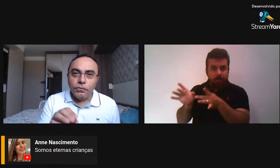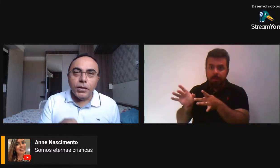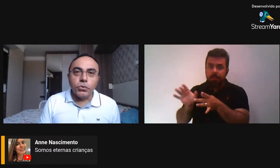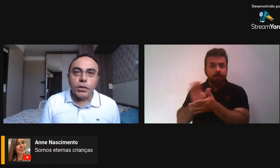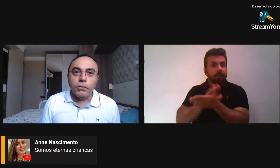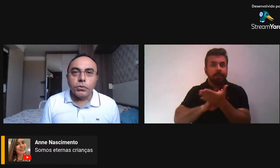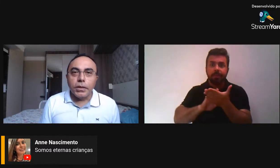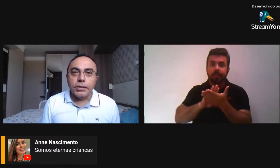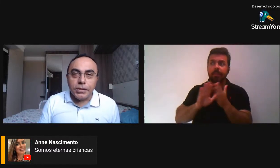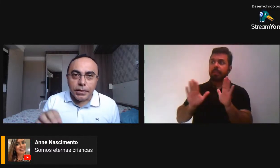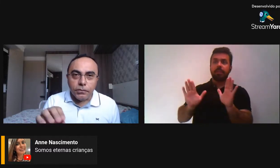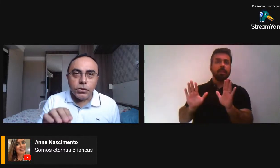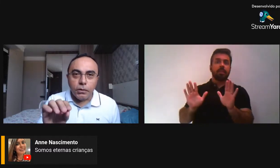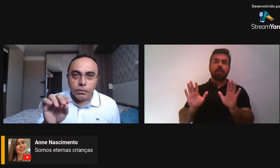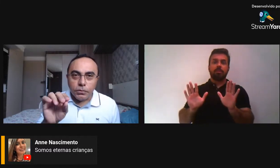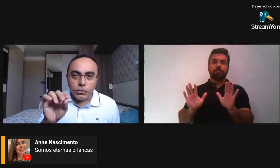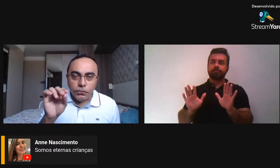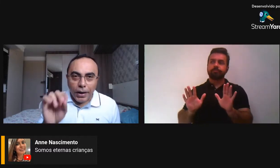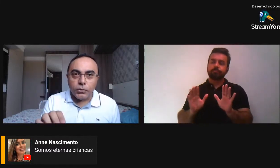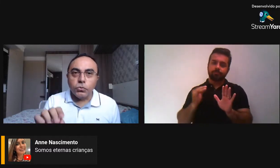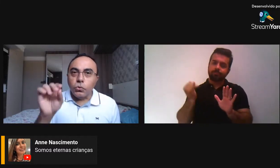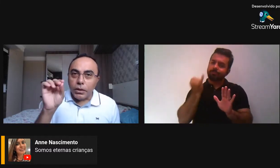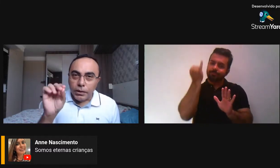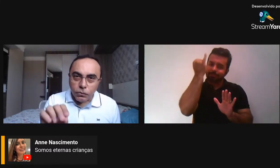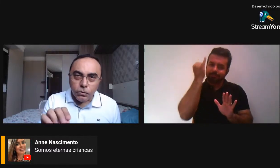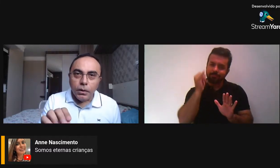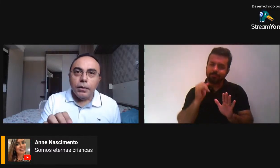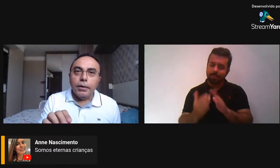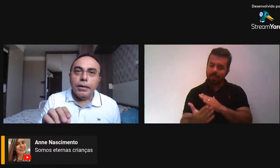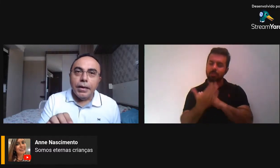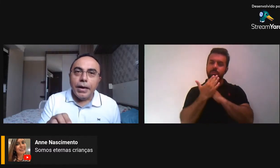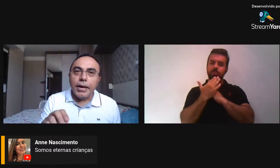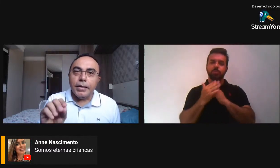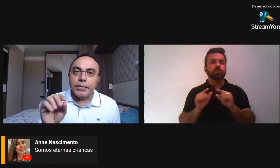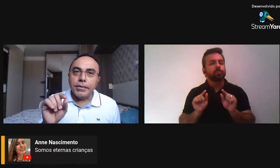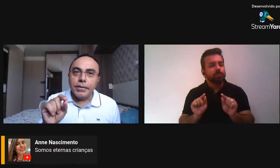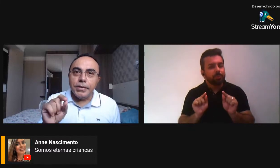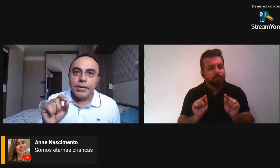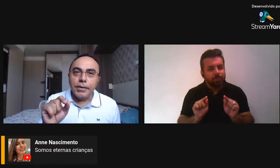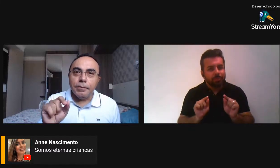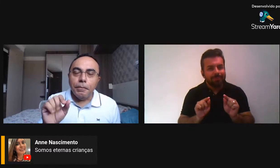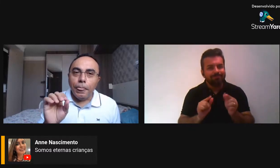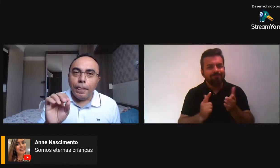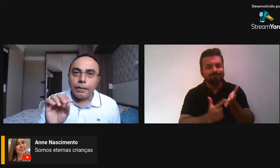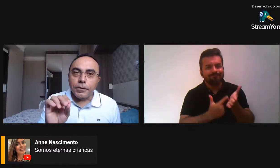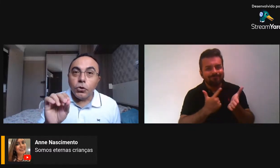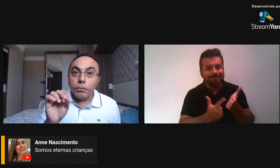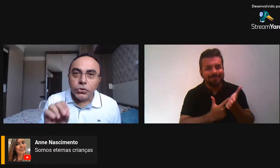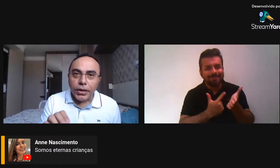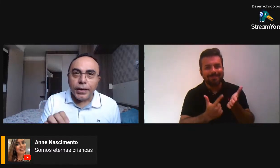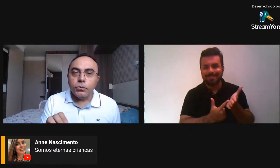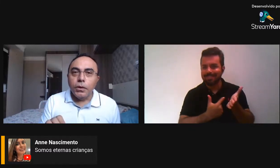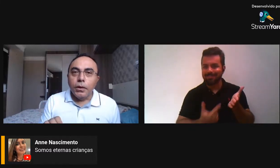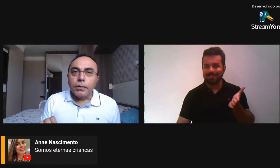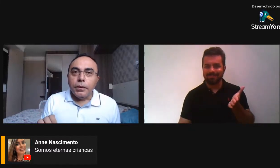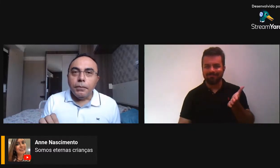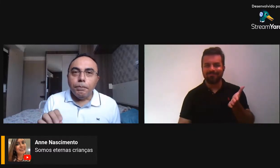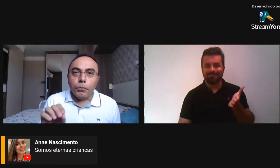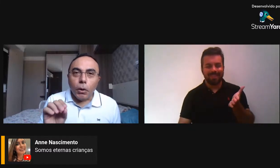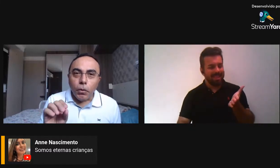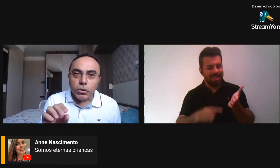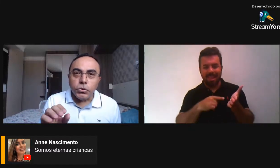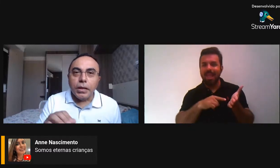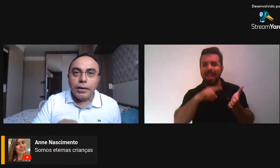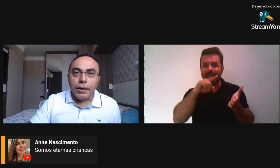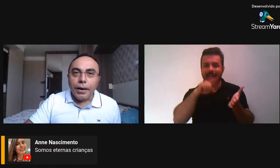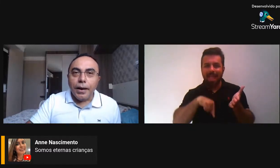e aí vem os livros, esses livros, de fato, o livro é esse objeto que